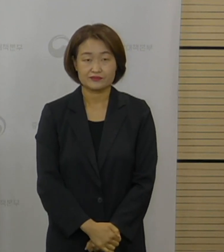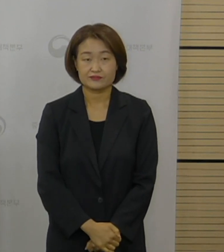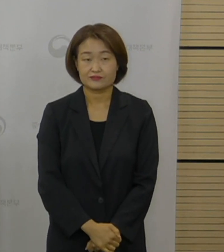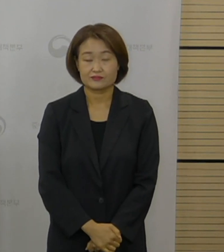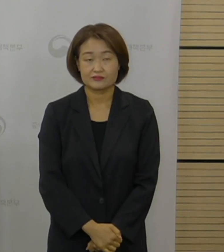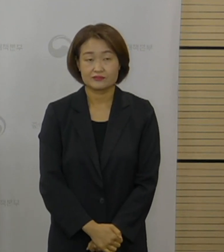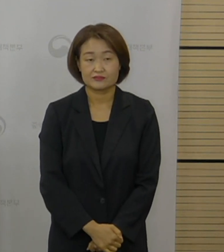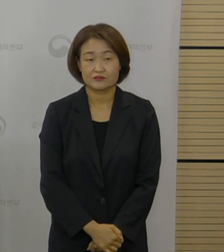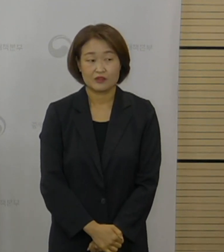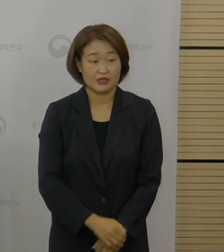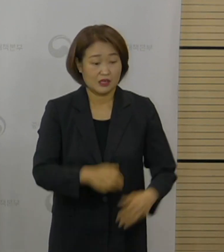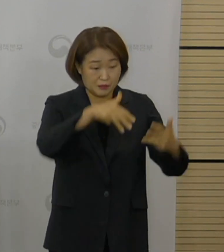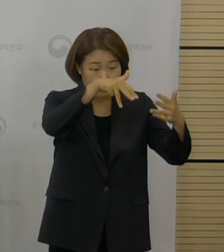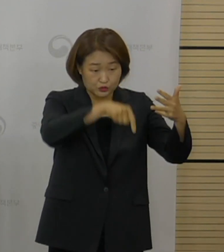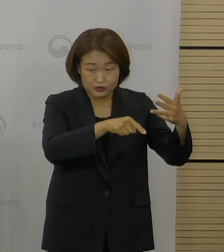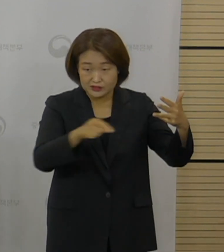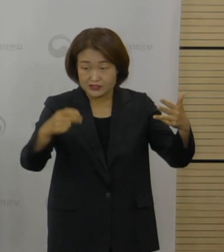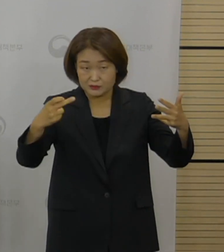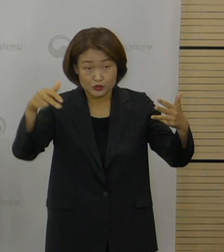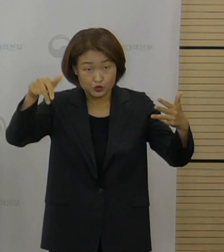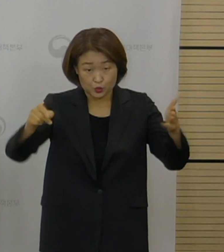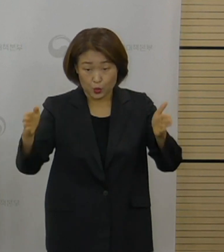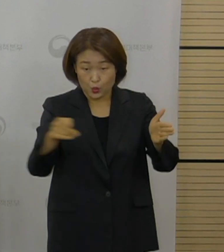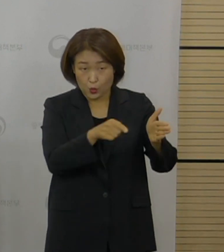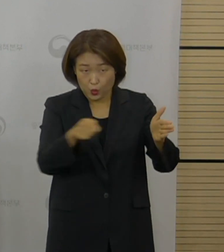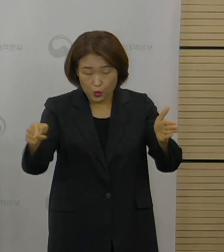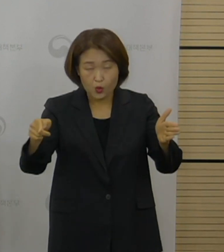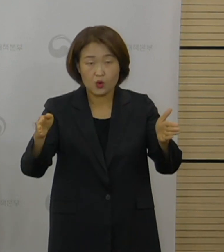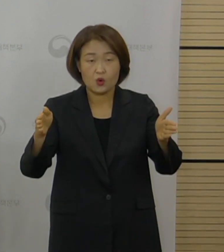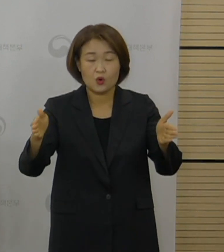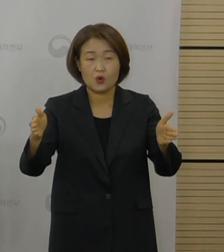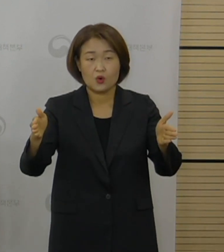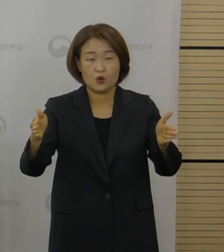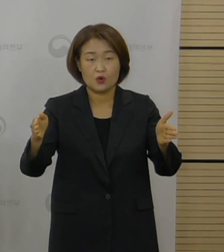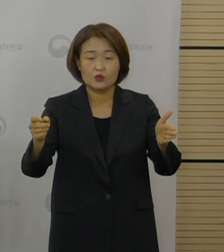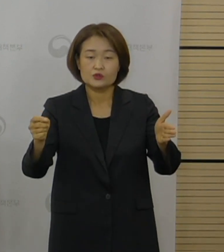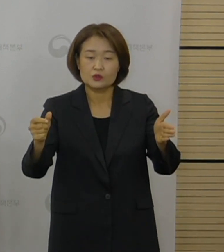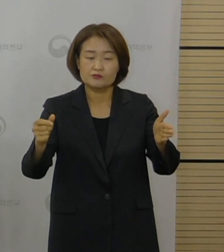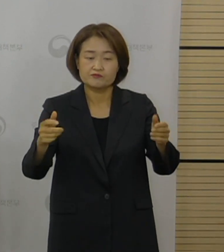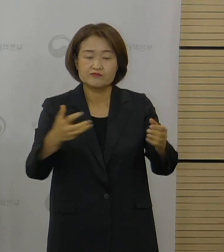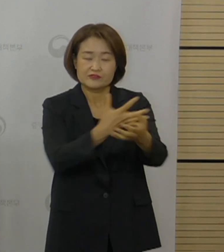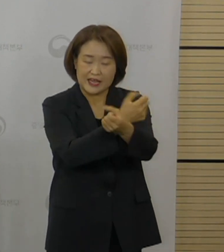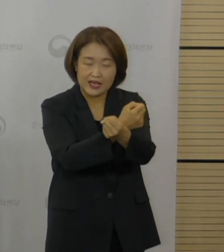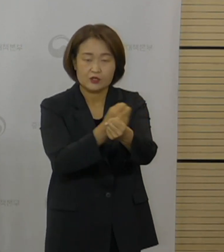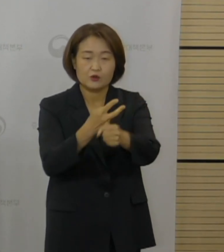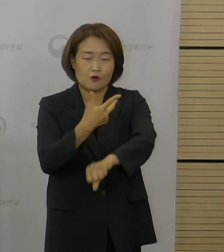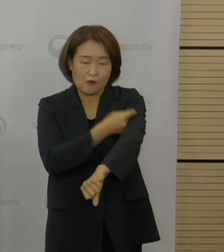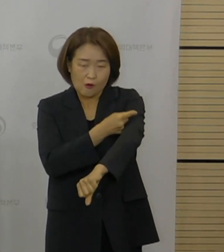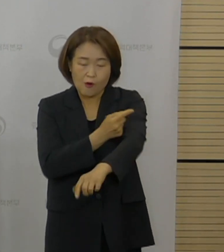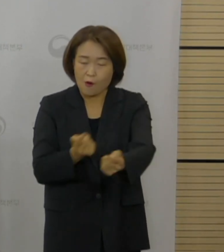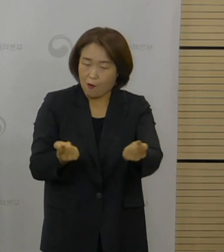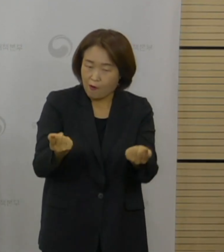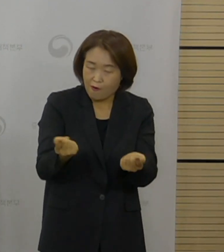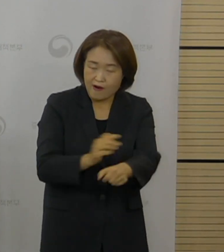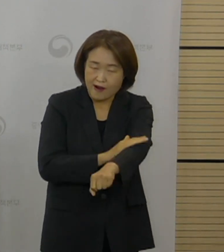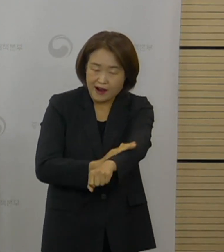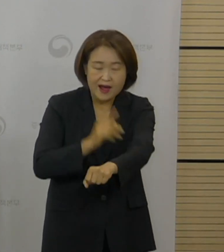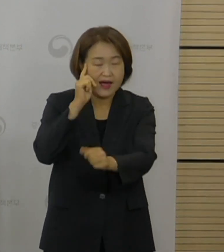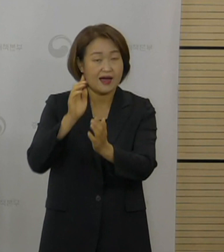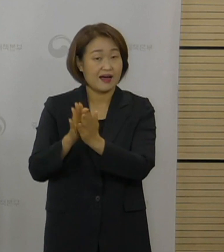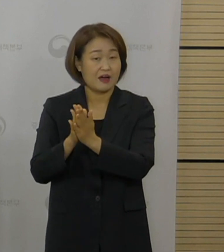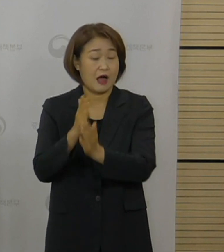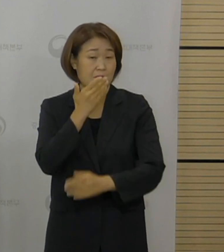실제로 그 8주에서 12주 범위에 대해서는 접종 간격을 탄력적으로 운영할 수 있는 여지가 있기 때문에 이 부분에 대해서는